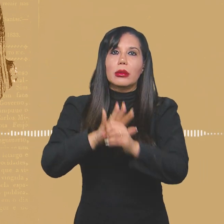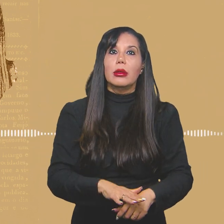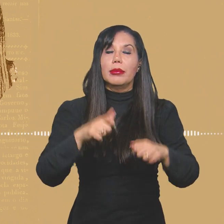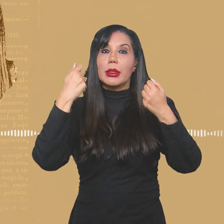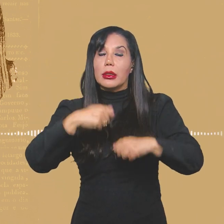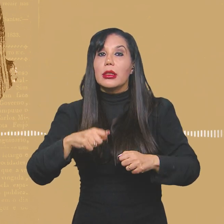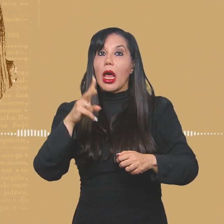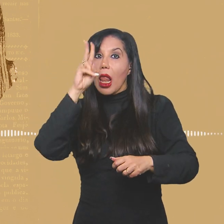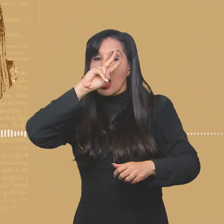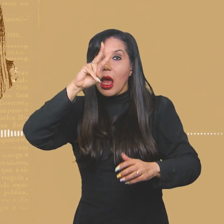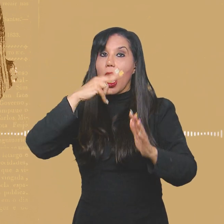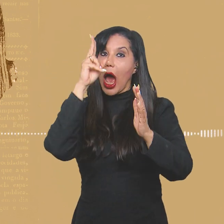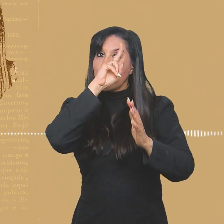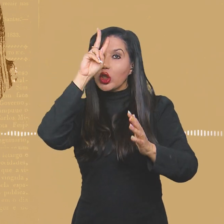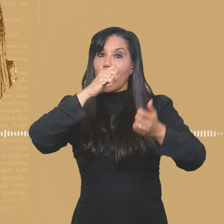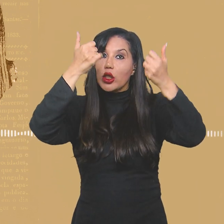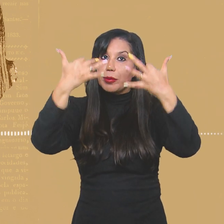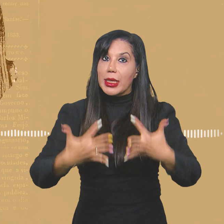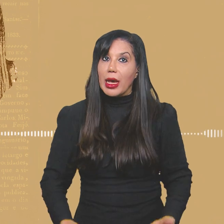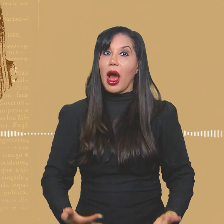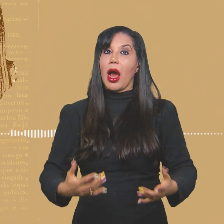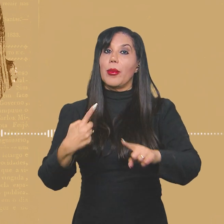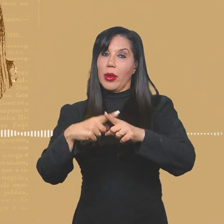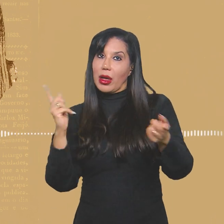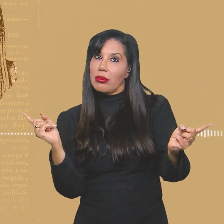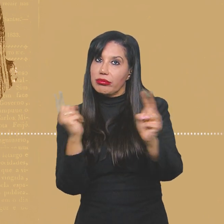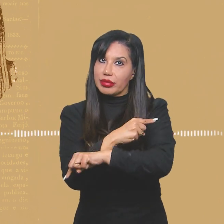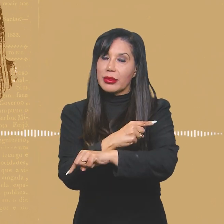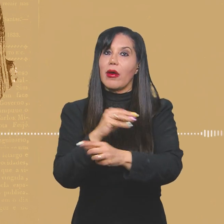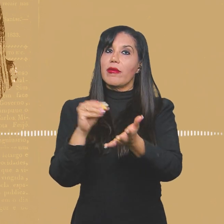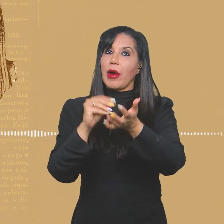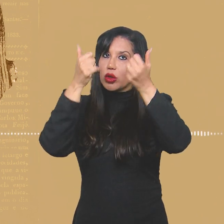historiografia oficial distorcida e alienada.